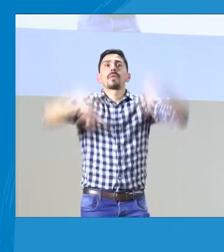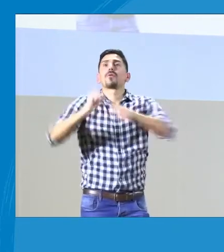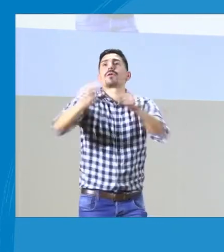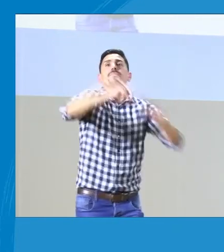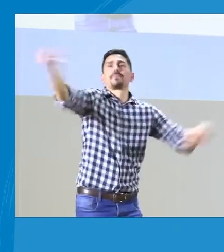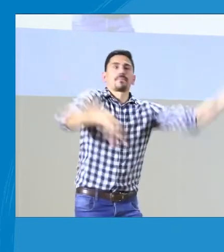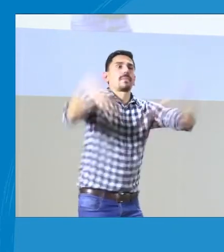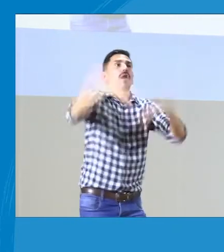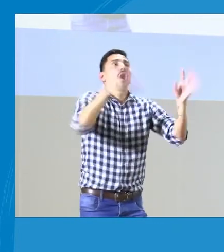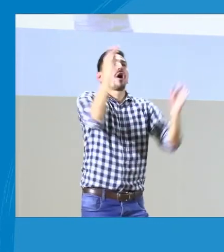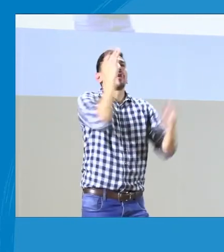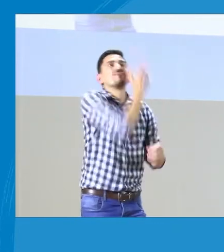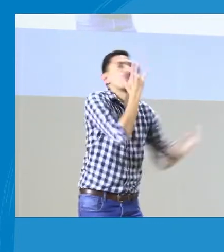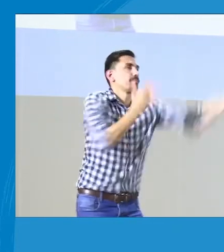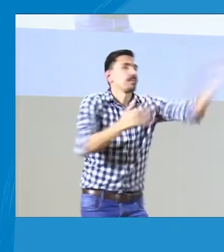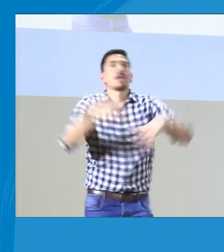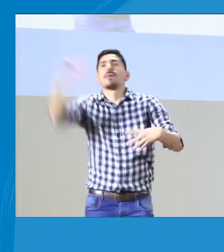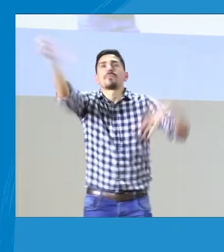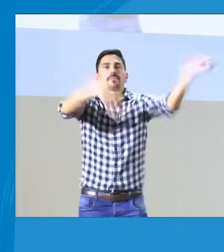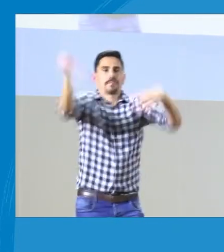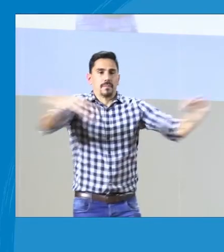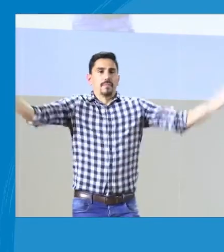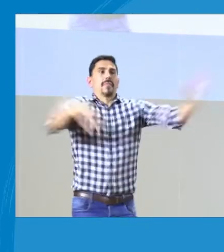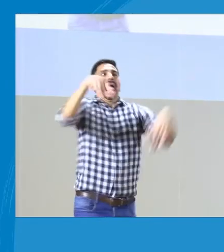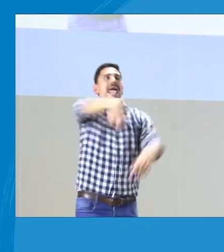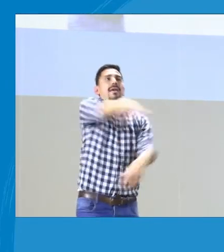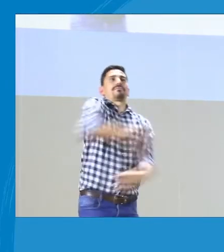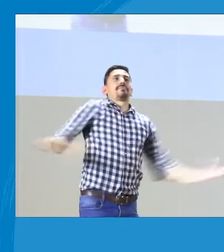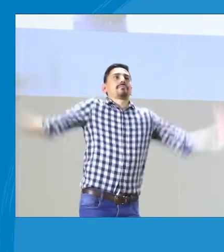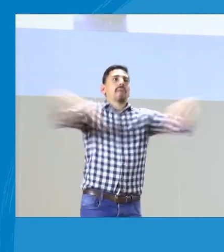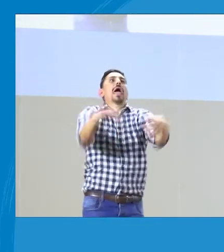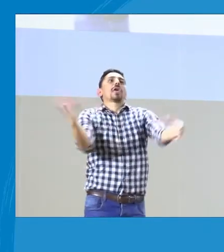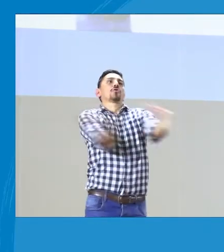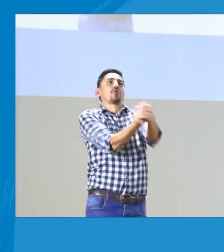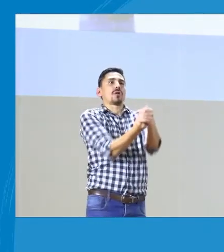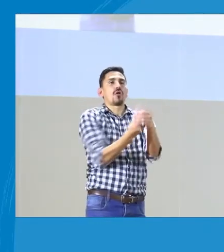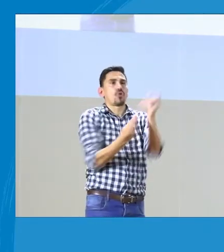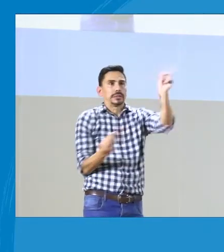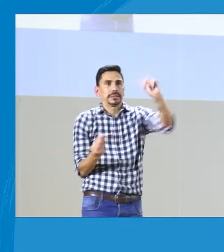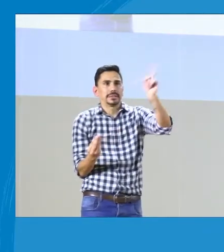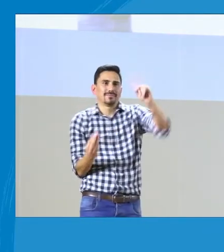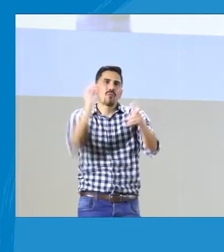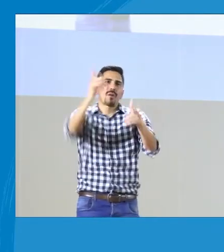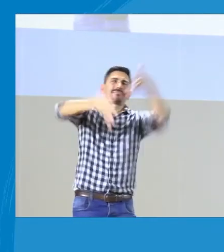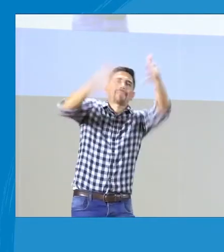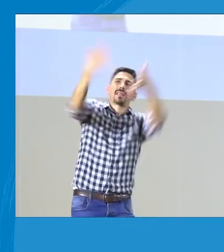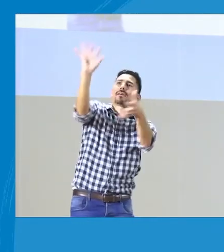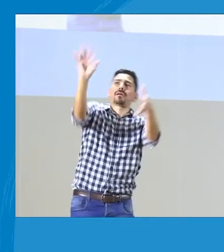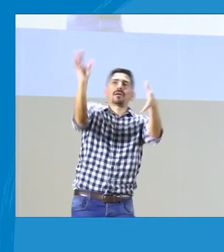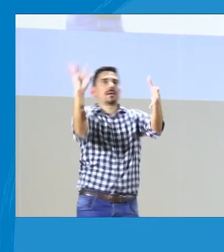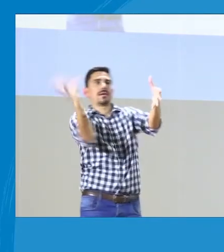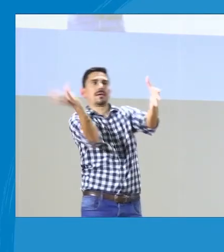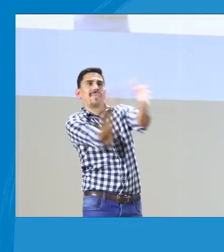Inclusión no quiere decir que todas las personas con discapacidad lleguen a un solo espacio. Eso no es educación inclusiva.